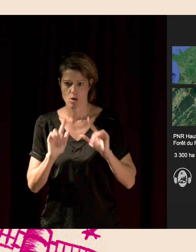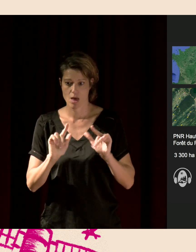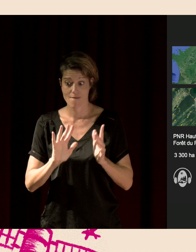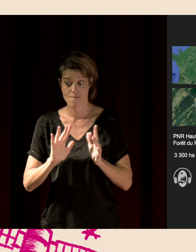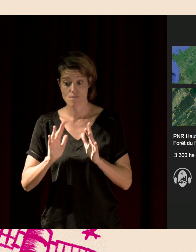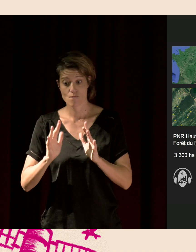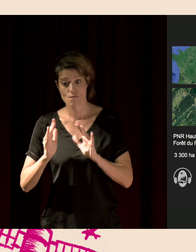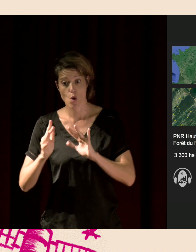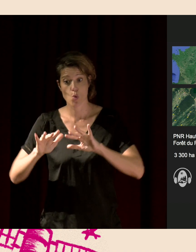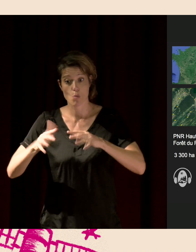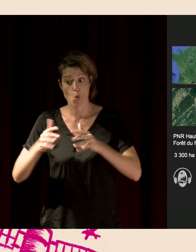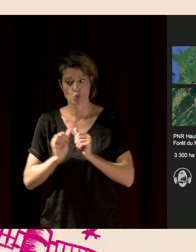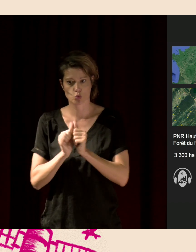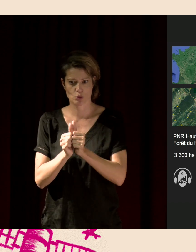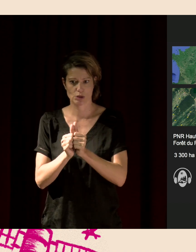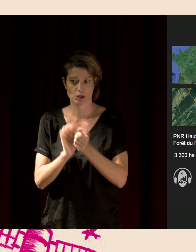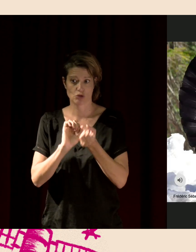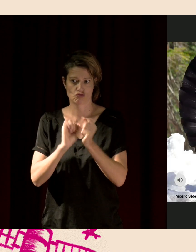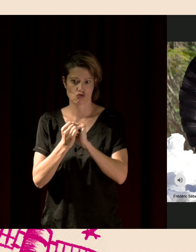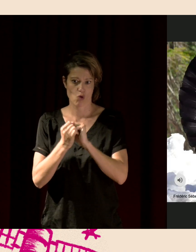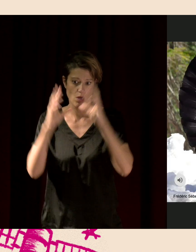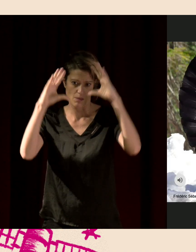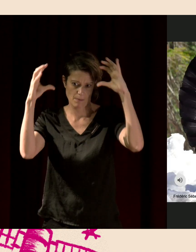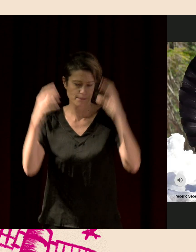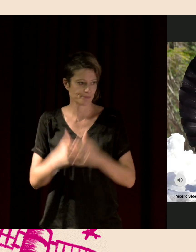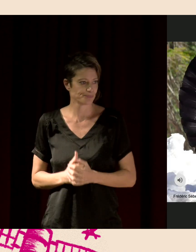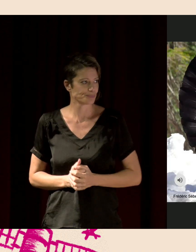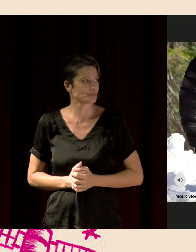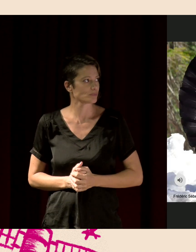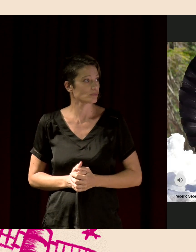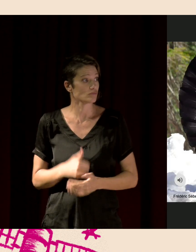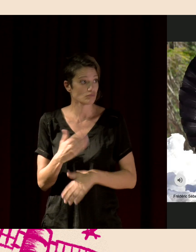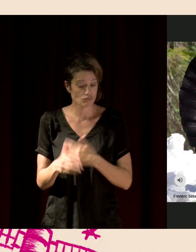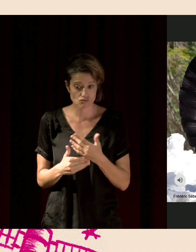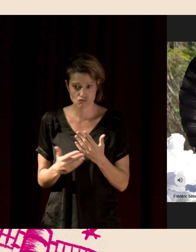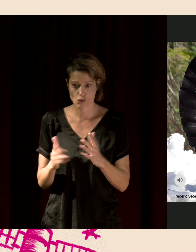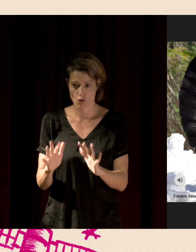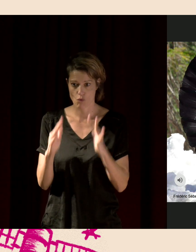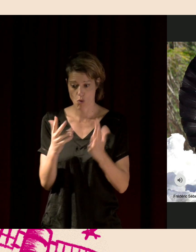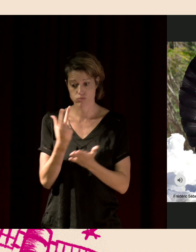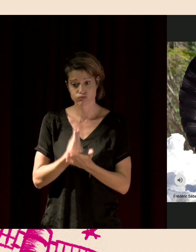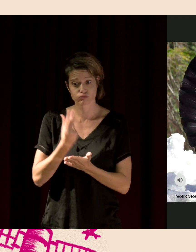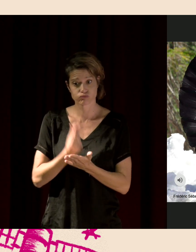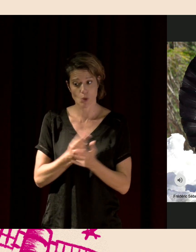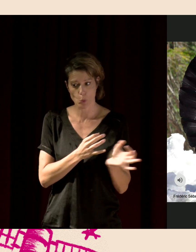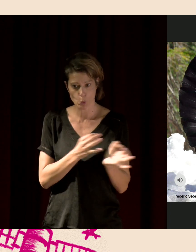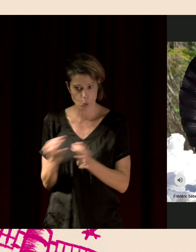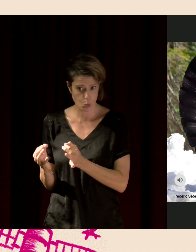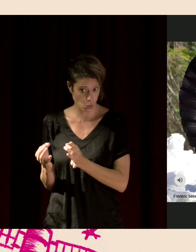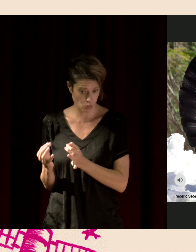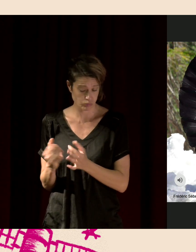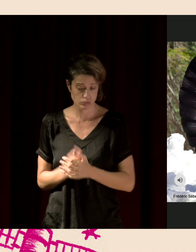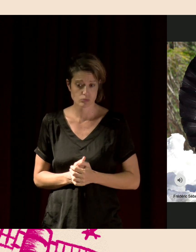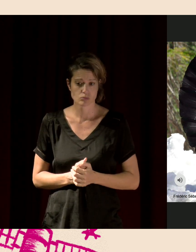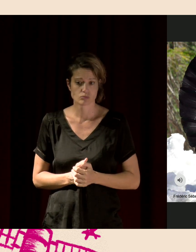du changement climatique. Donc, ce que l'on fait, c'est que l'on étudie cette forêt. On l'enregistre régulièrement, tout le temps.